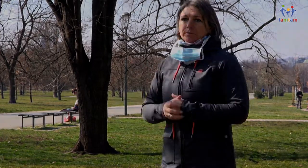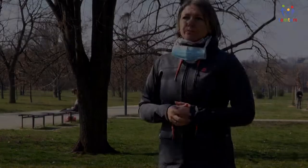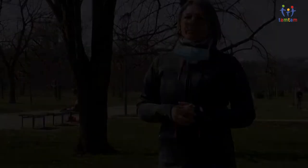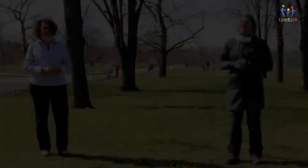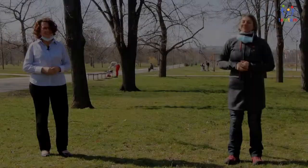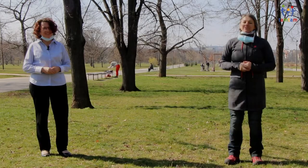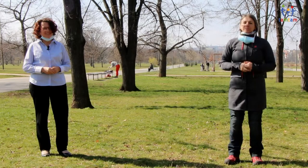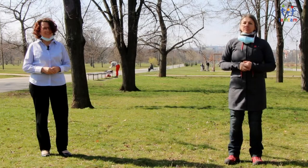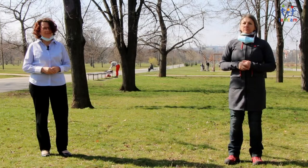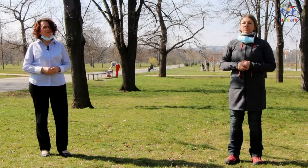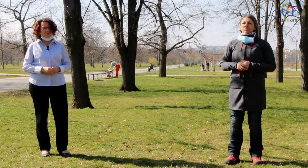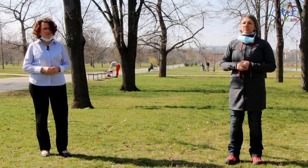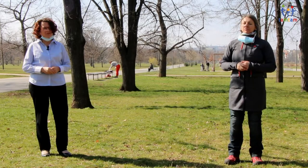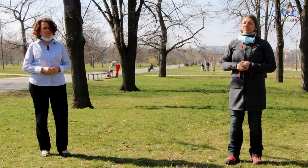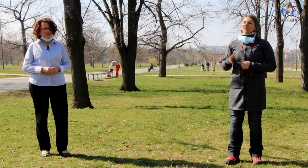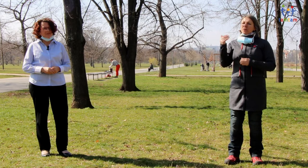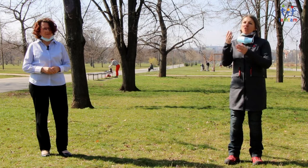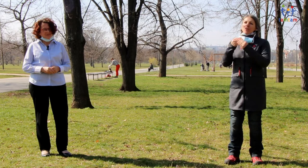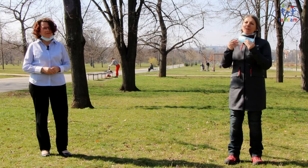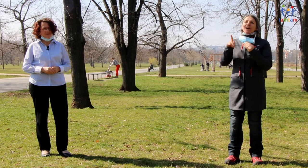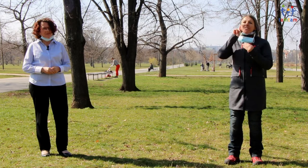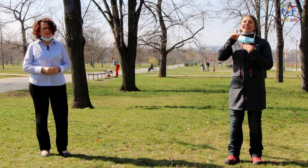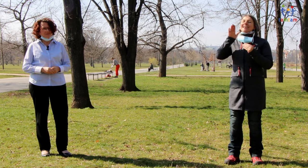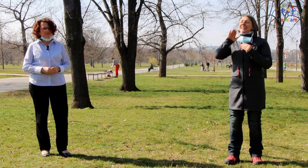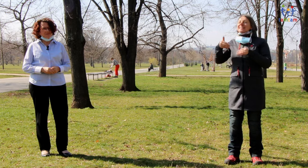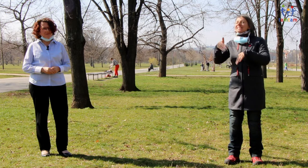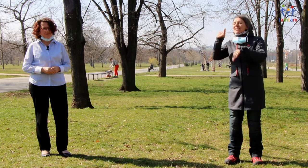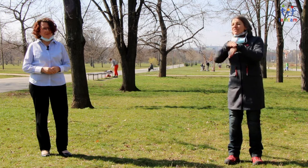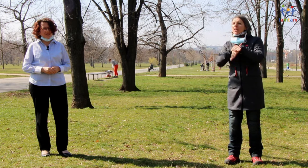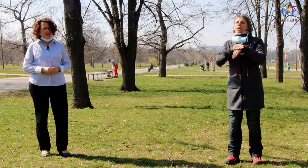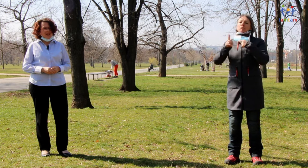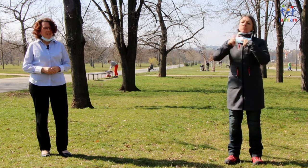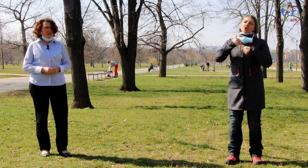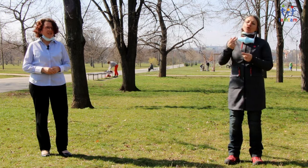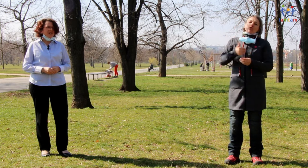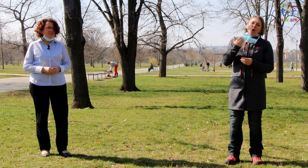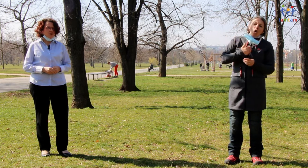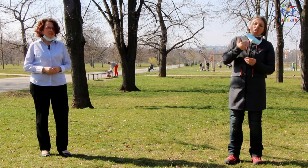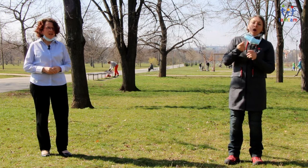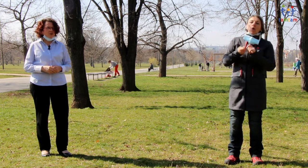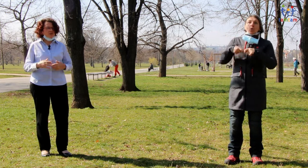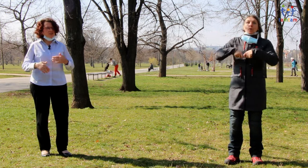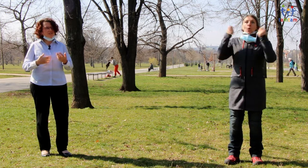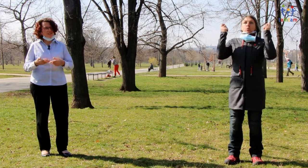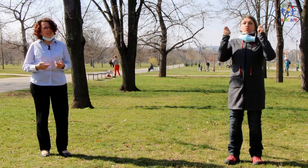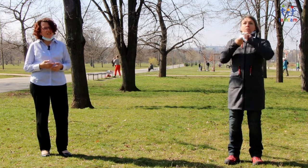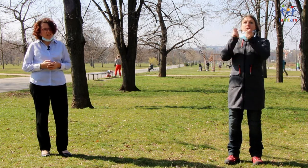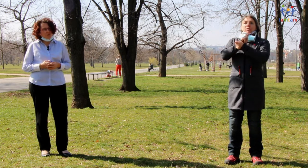Takže nakousli jsme téma běžné denní rutiny. Můžete k tomuhle něco říct? Denní rutina a to, že se věci dějí stejným